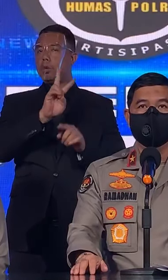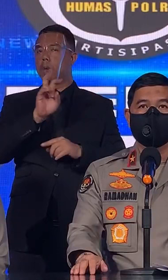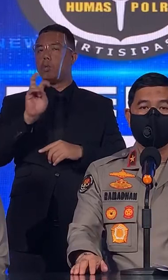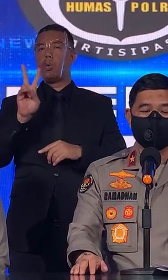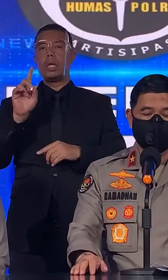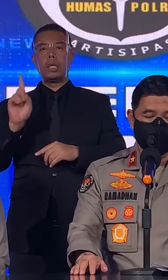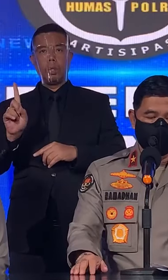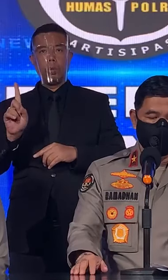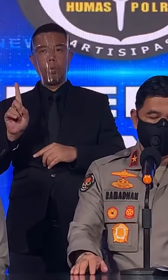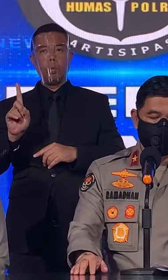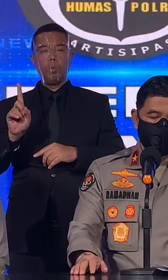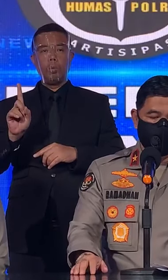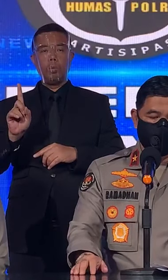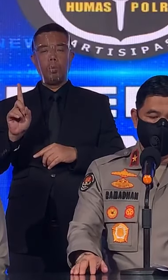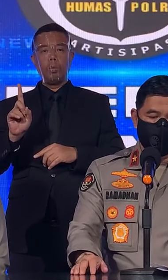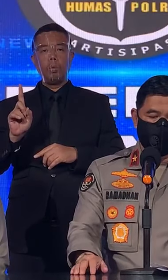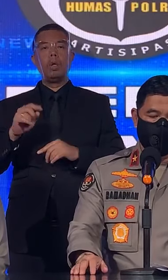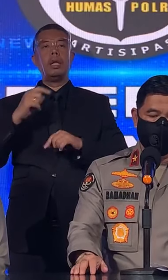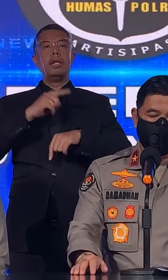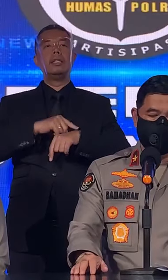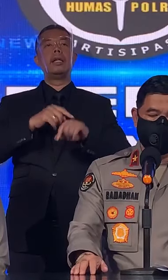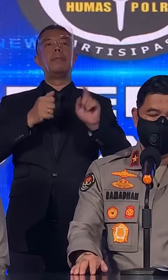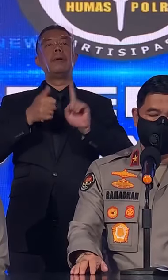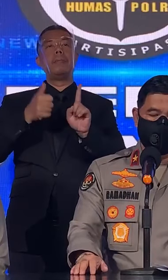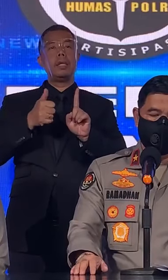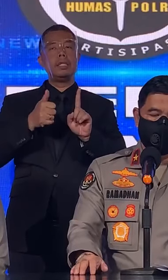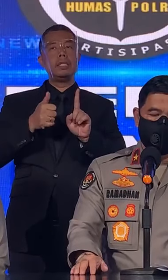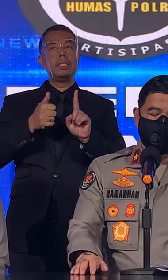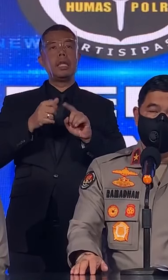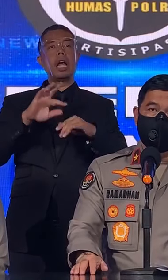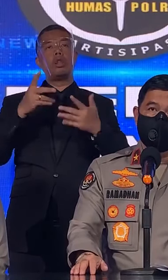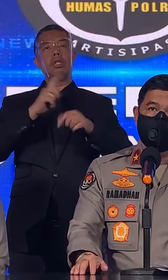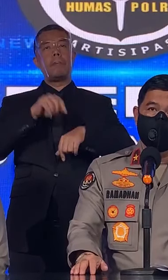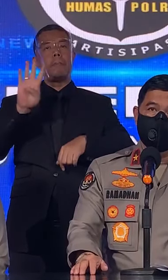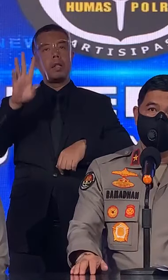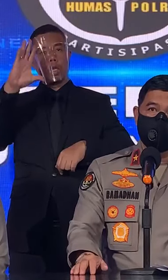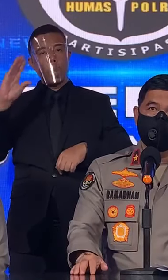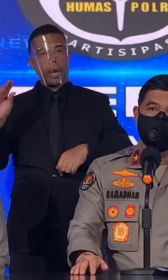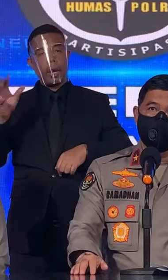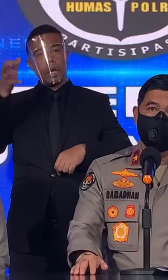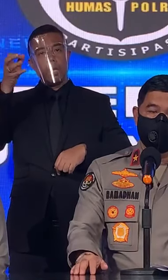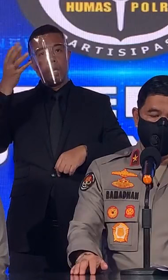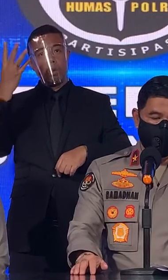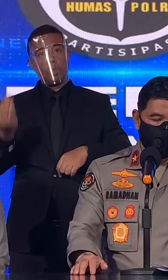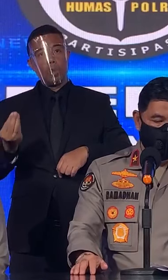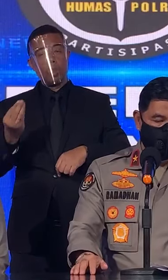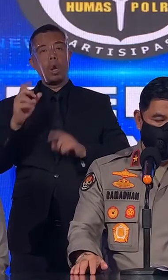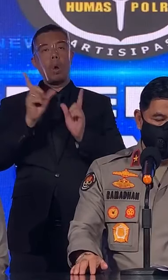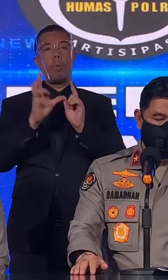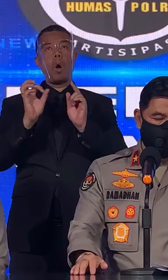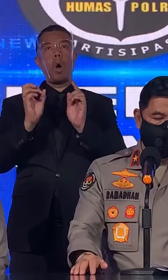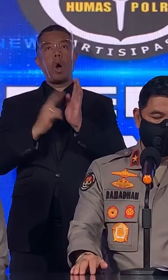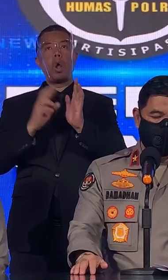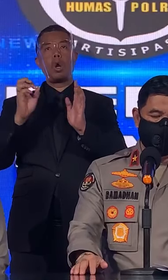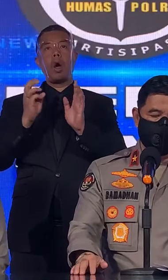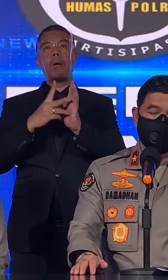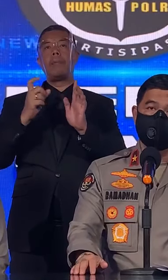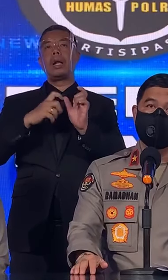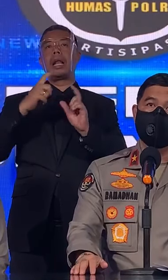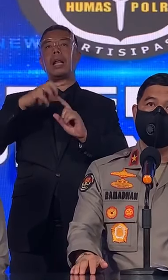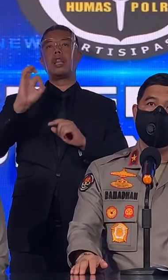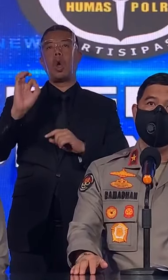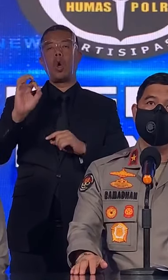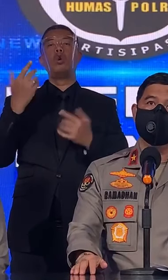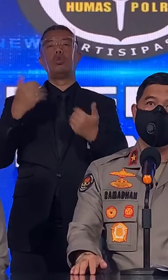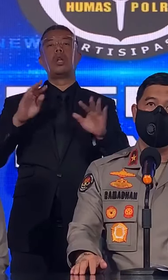2021, pukul 16, di Dusun Wonomerto, telah terjadi